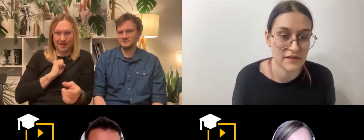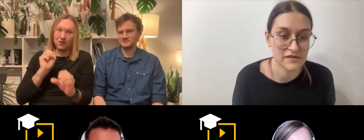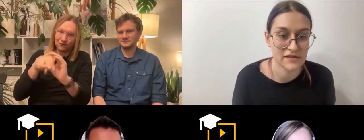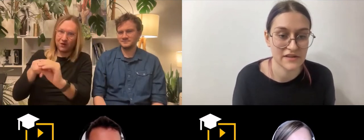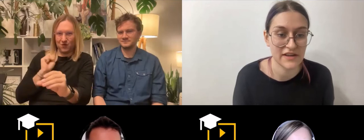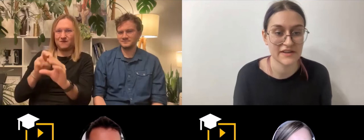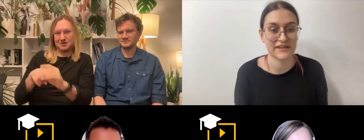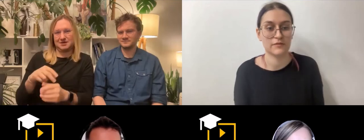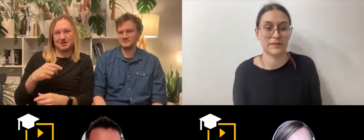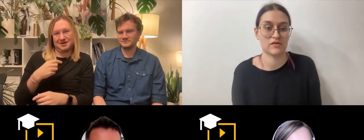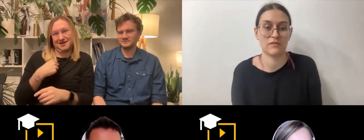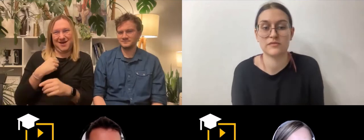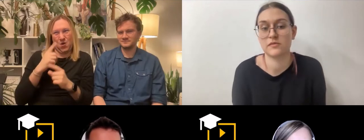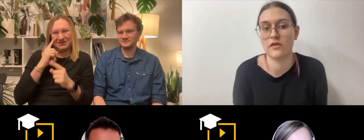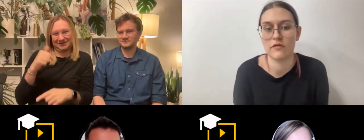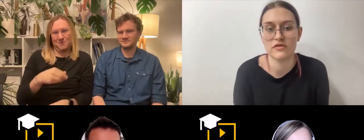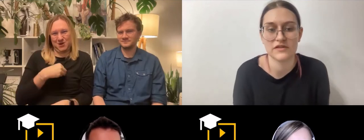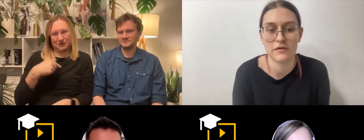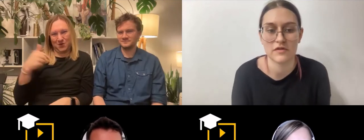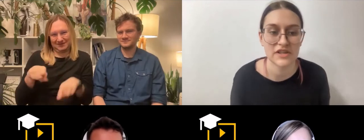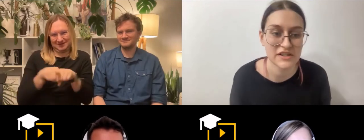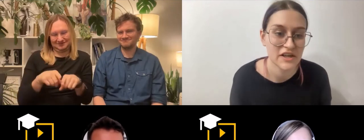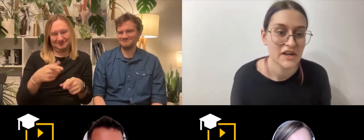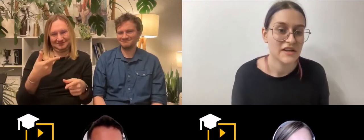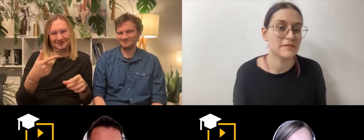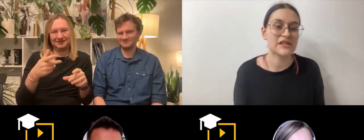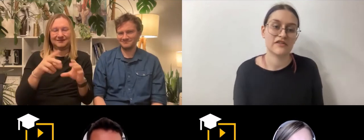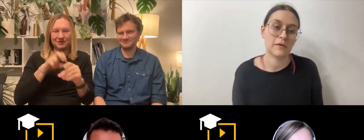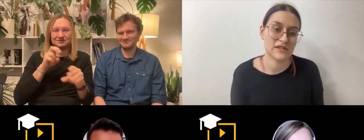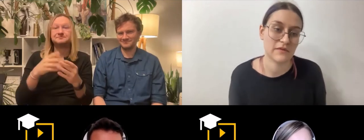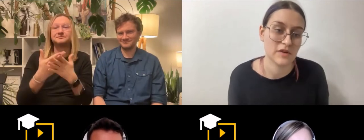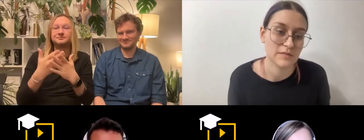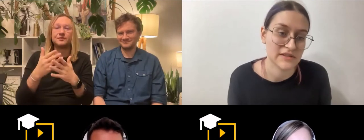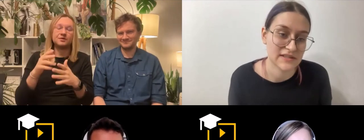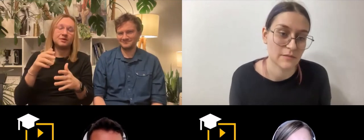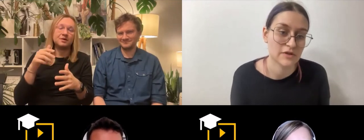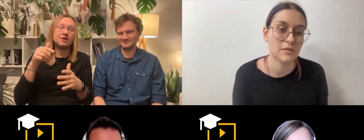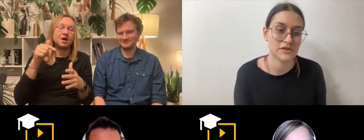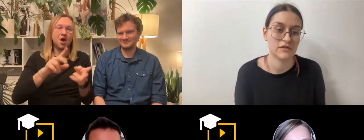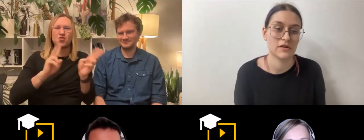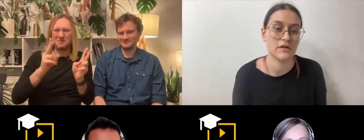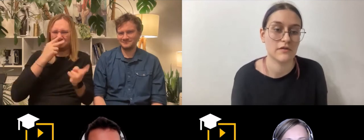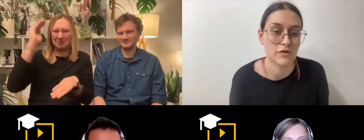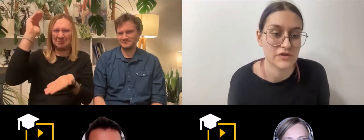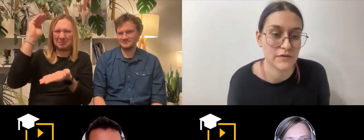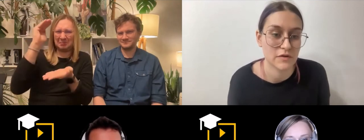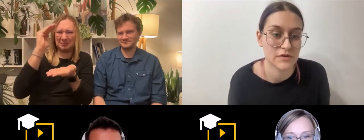Tak, jak nam to pasuje. Możemy sobie go włączać, wyłączać. I myślę, że w Polsce powinno być tak samo, żeby można go włączyć i wyłączyć.